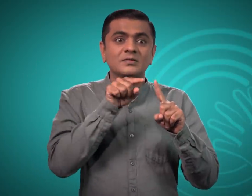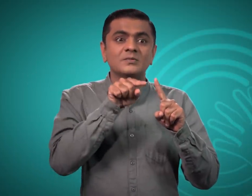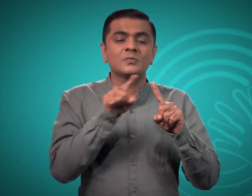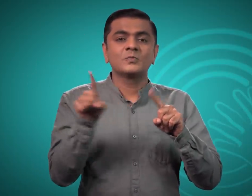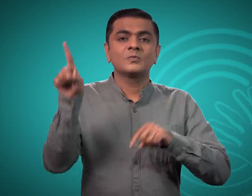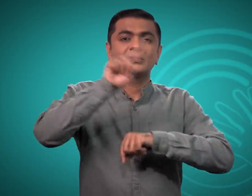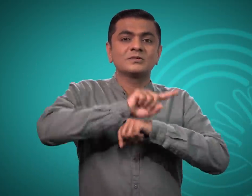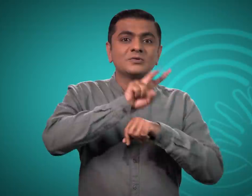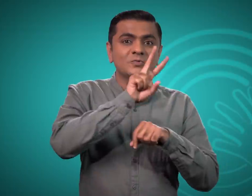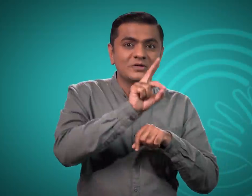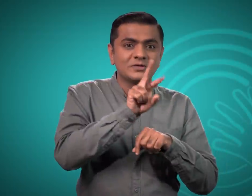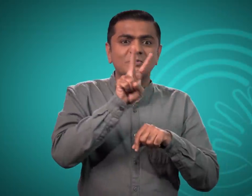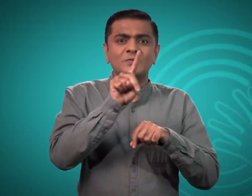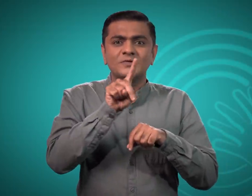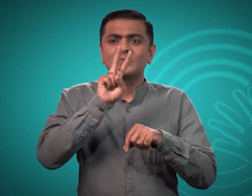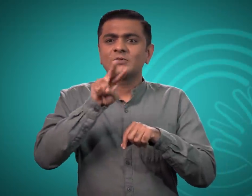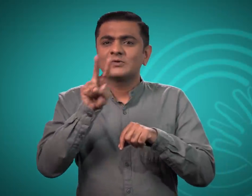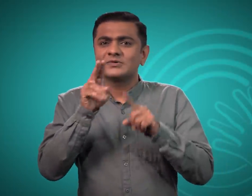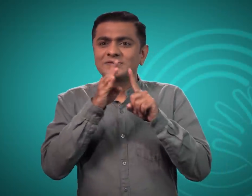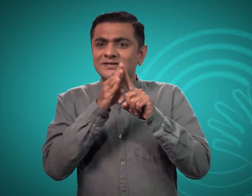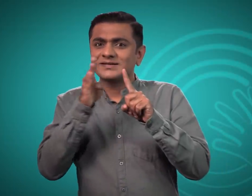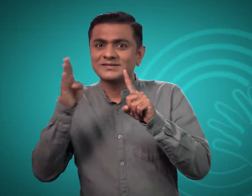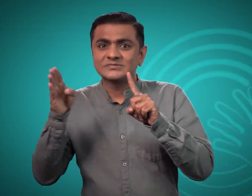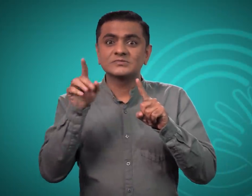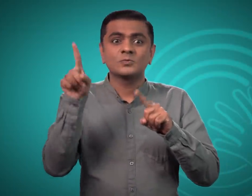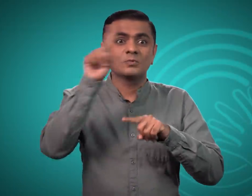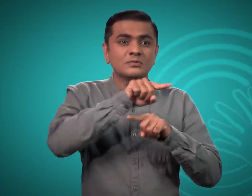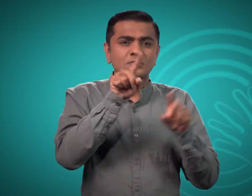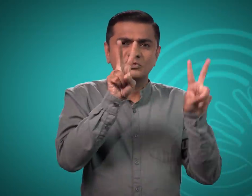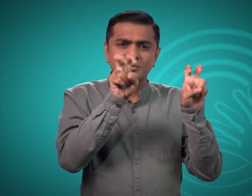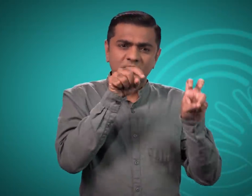है।